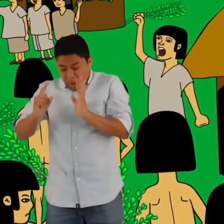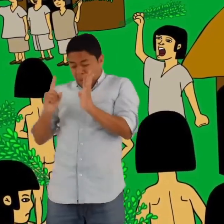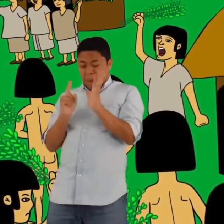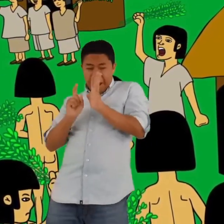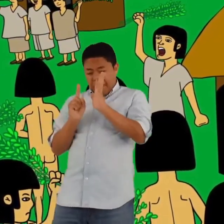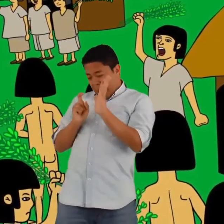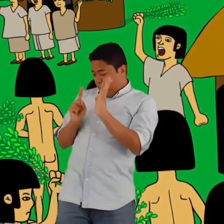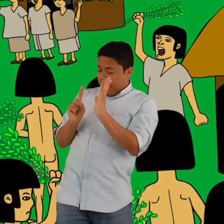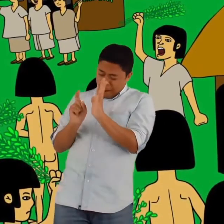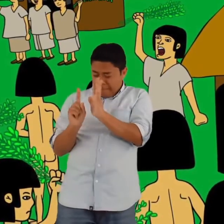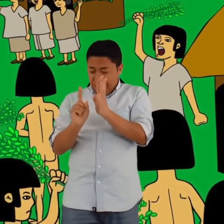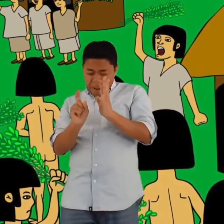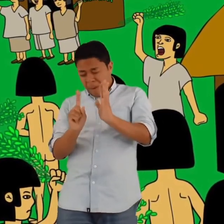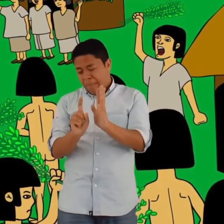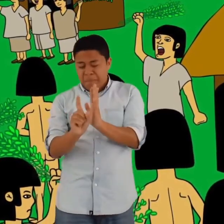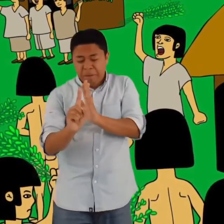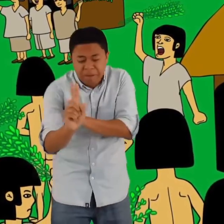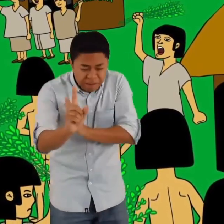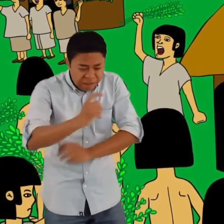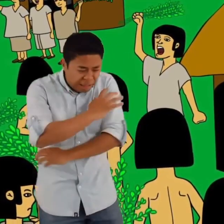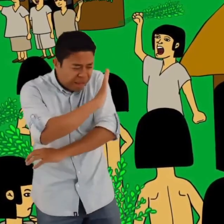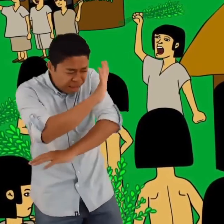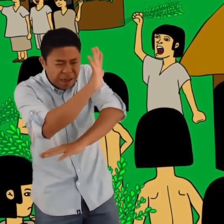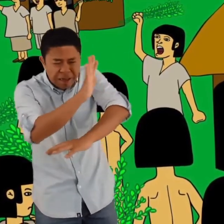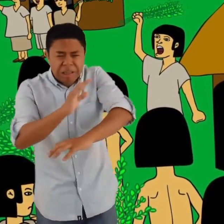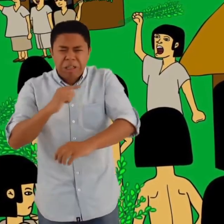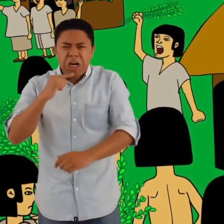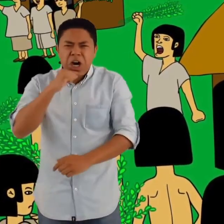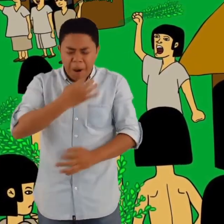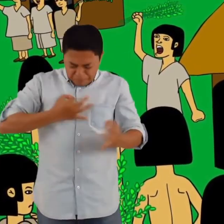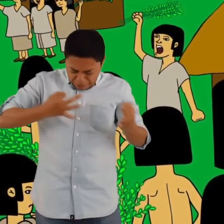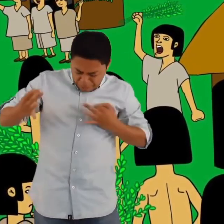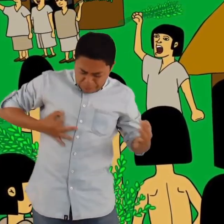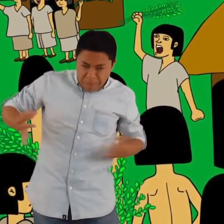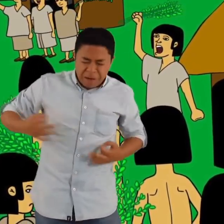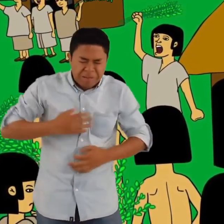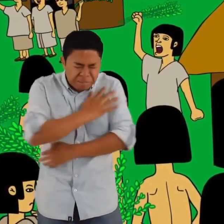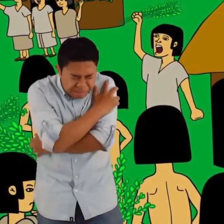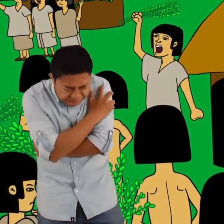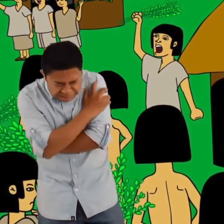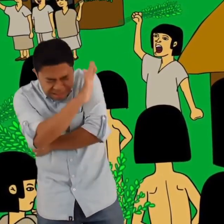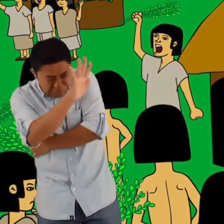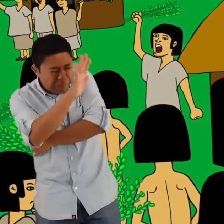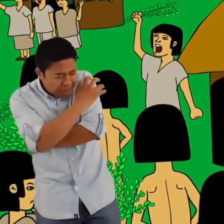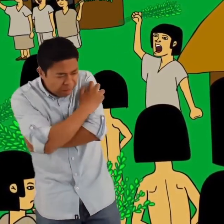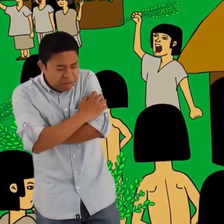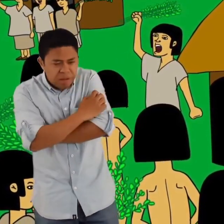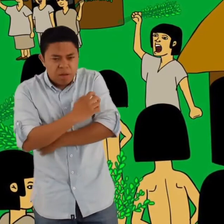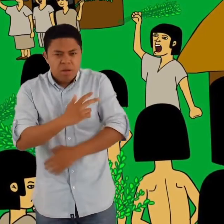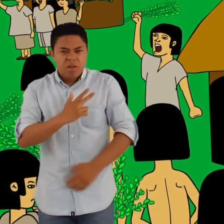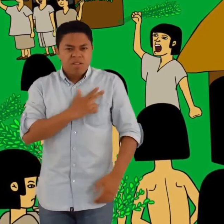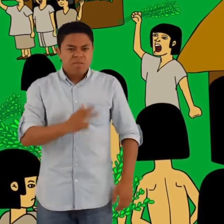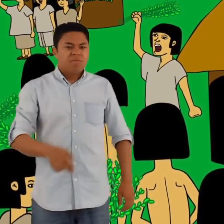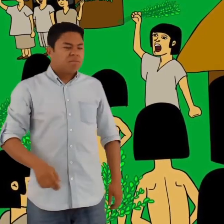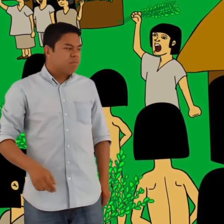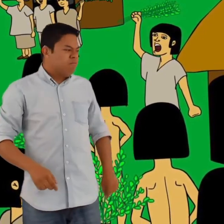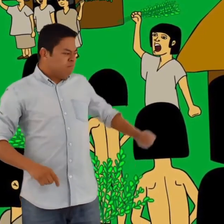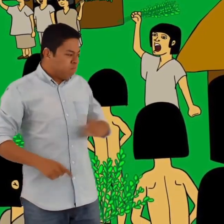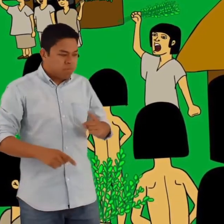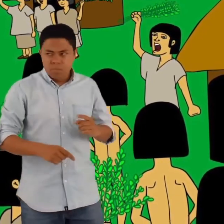El primero terminó adolorido con ronchas rojas sobre toda su piel y se quejaba suplicando que pararan. Jivian